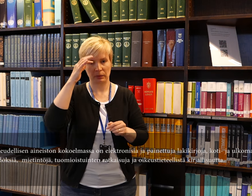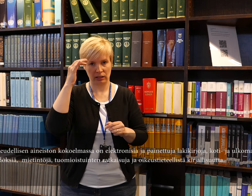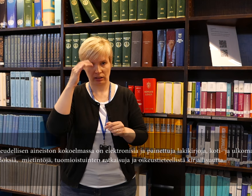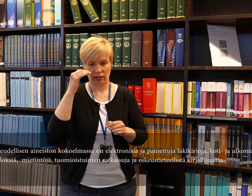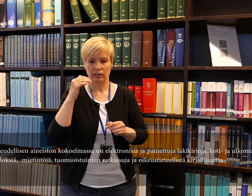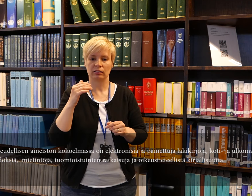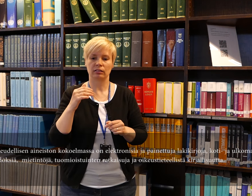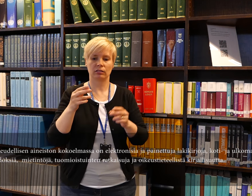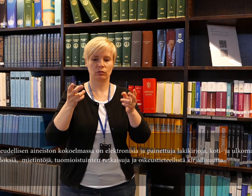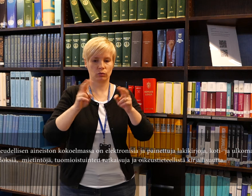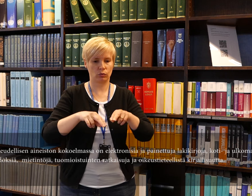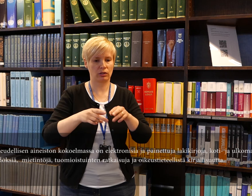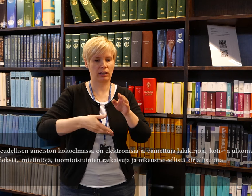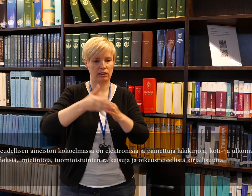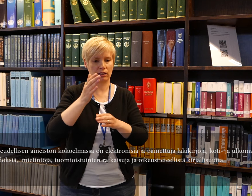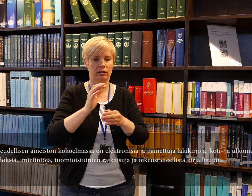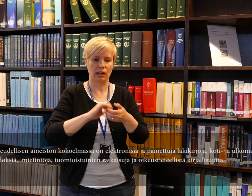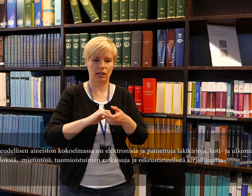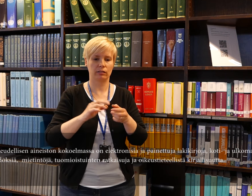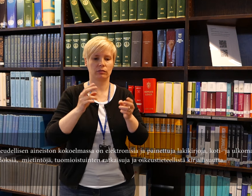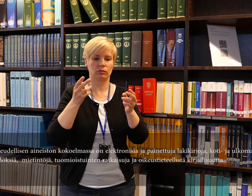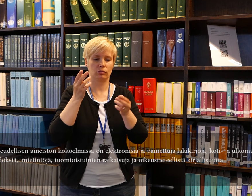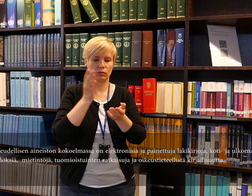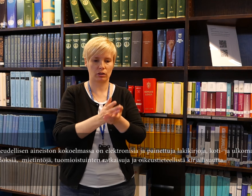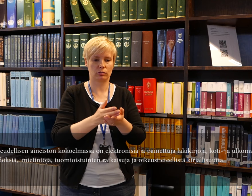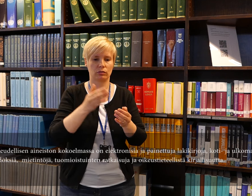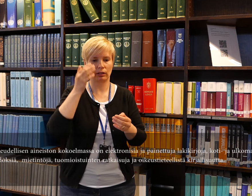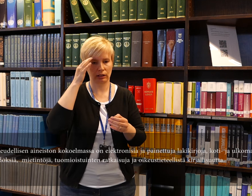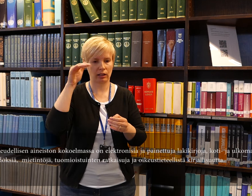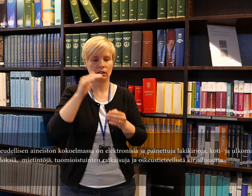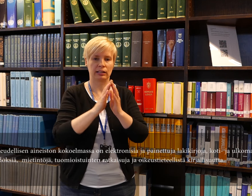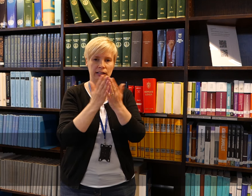mietintöjä, tuomioistuinten ratkaisuja ja oikeustieteellistä kirjallisuutta.